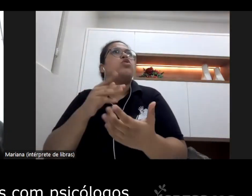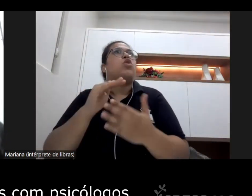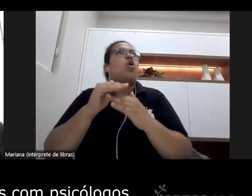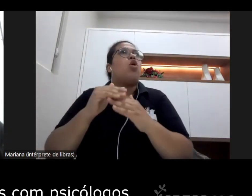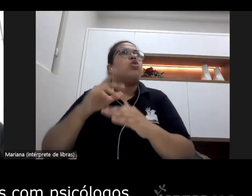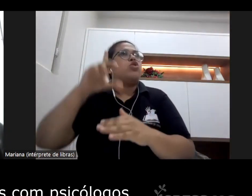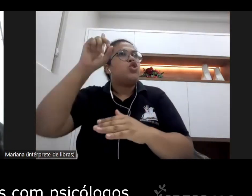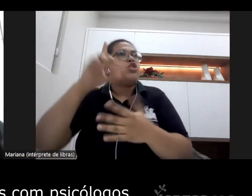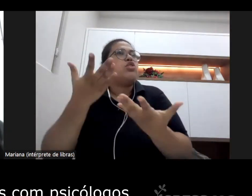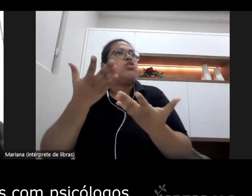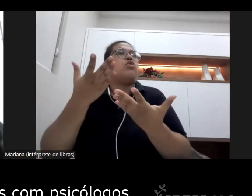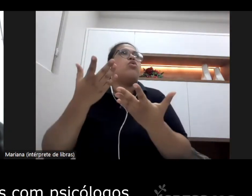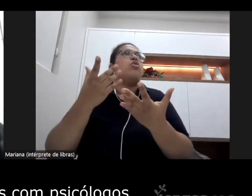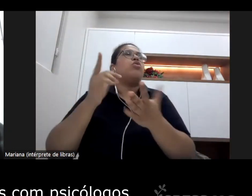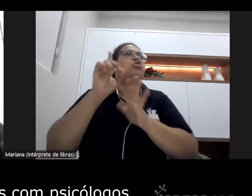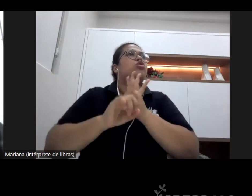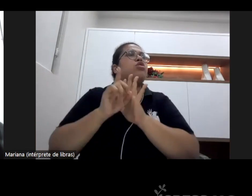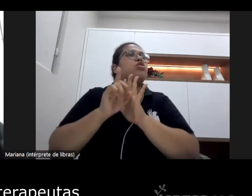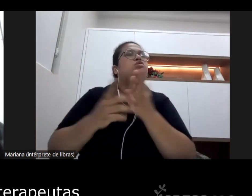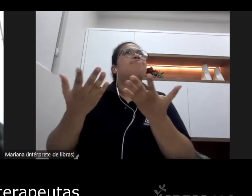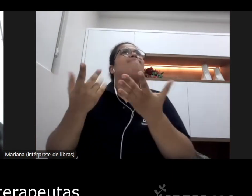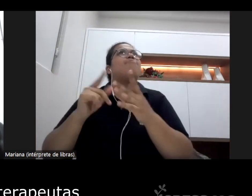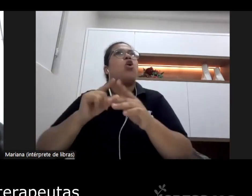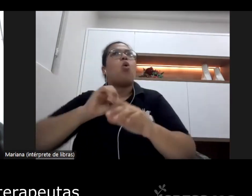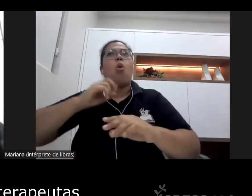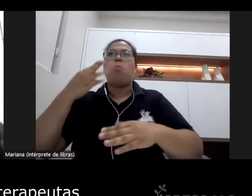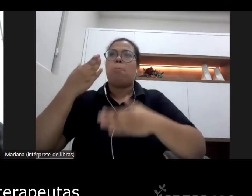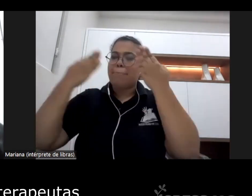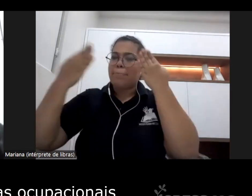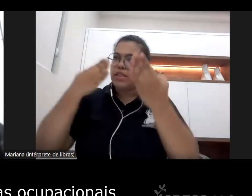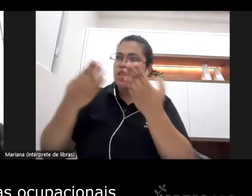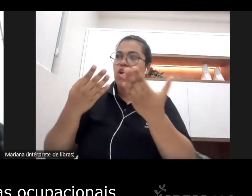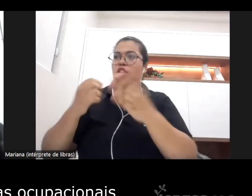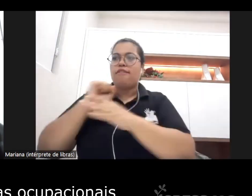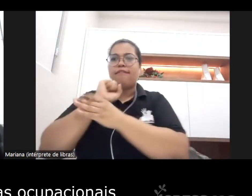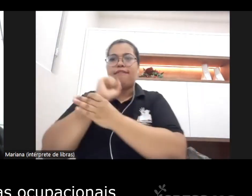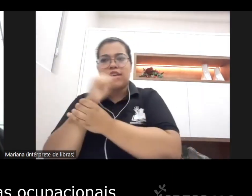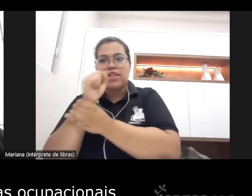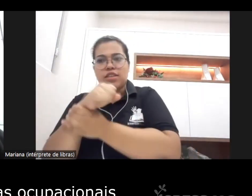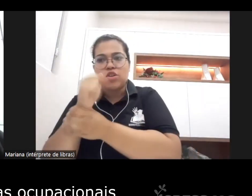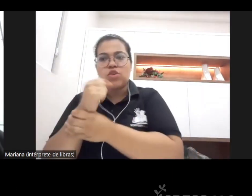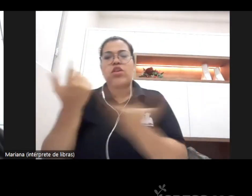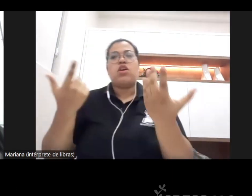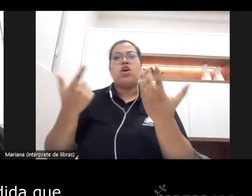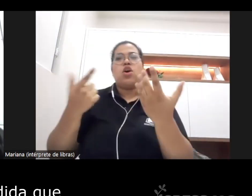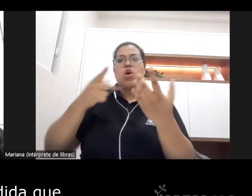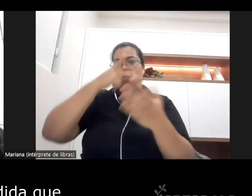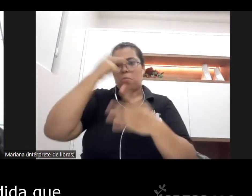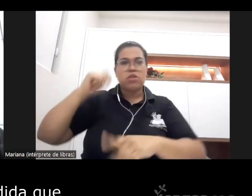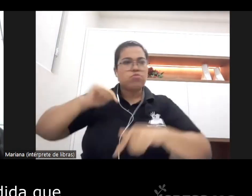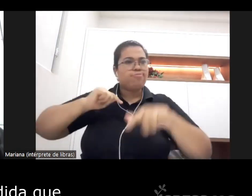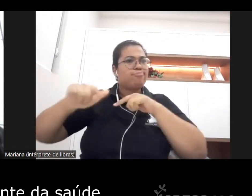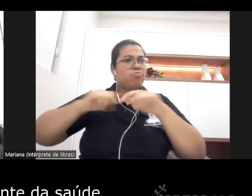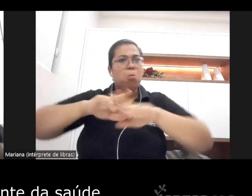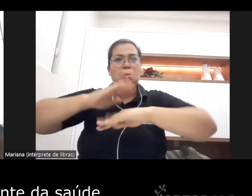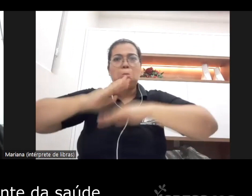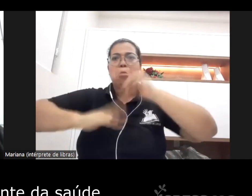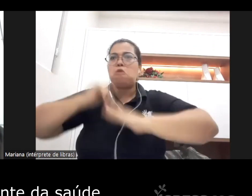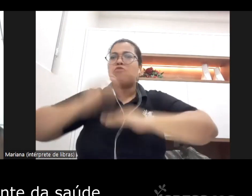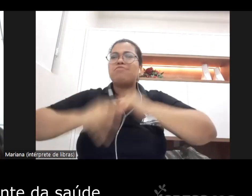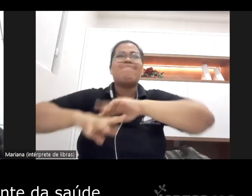em alguns casos com psicólogos com fisioterapeutas com terapeutas ocupacionais na medida que